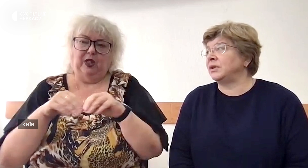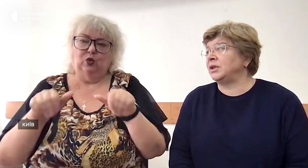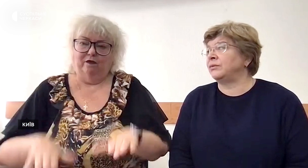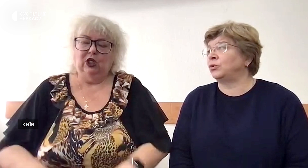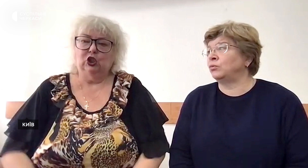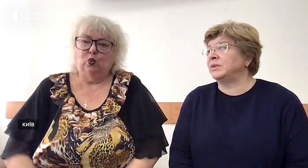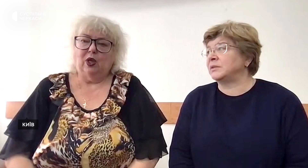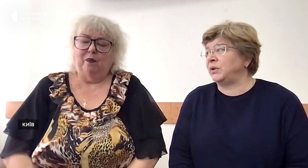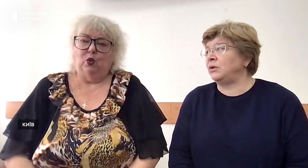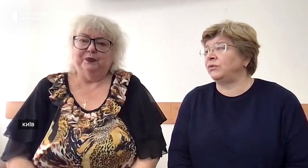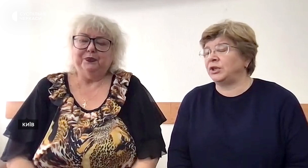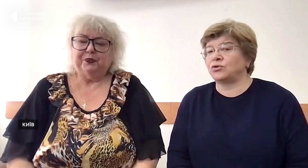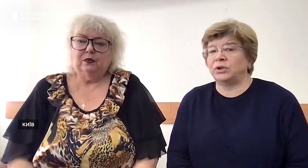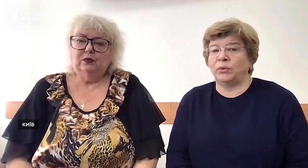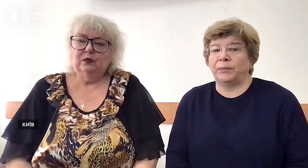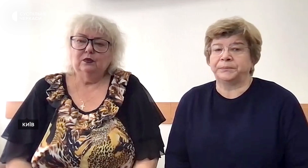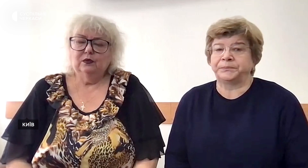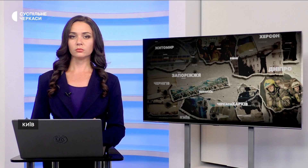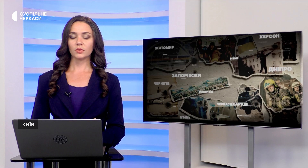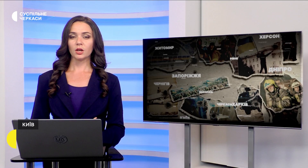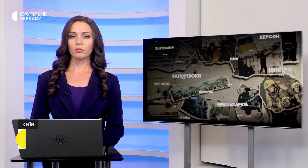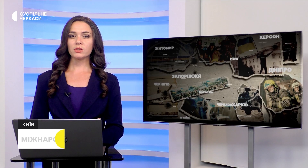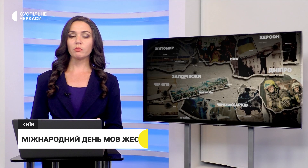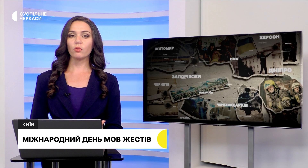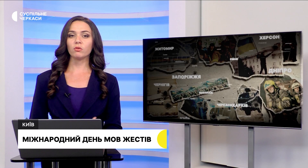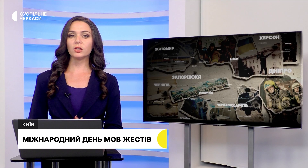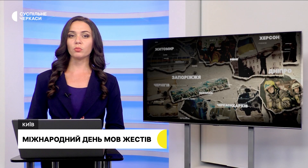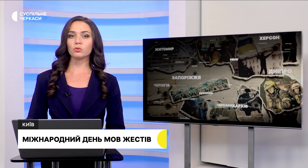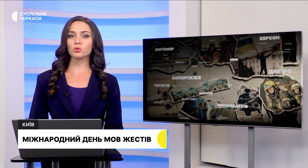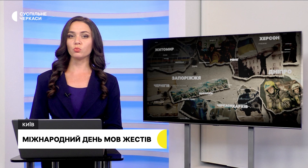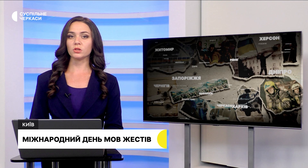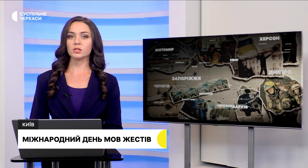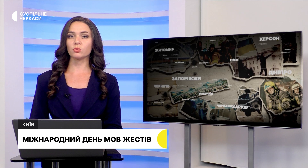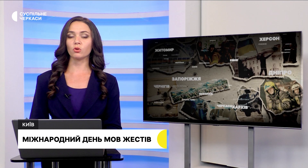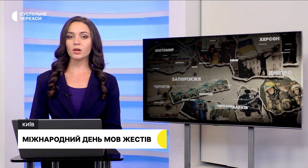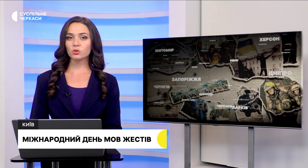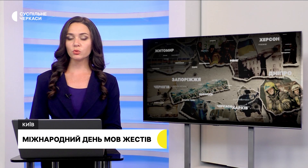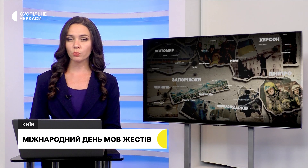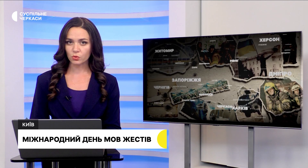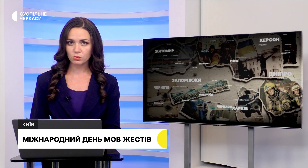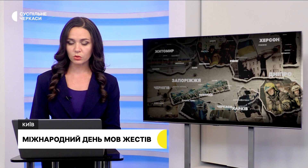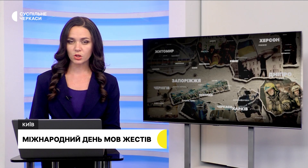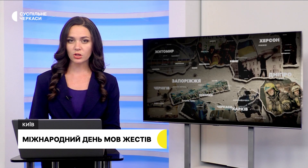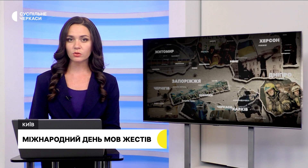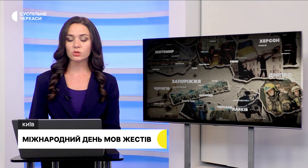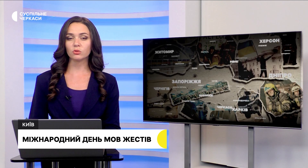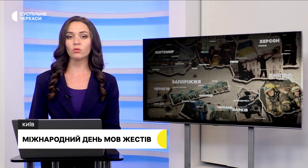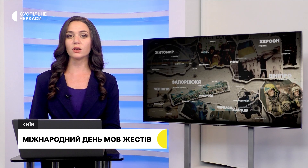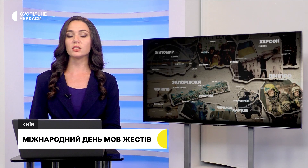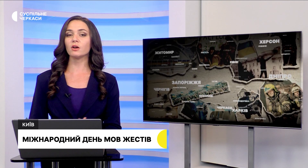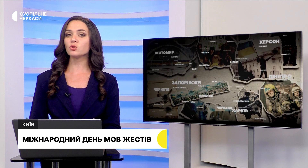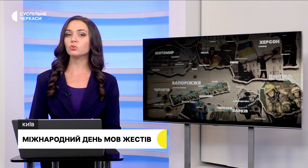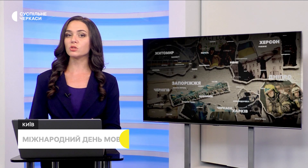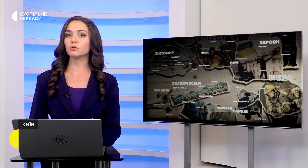і працівників. Тому ми спільно вирішуємо. Ми з вами поговорили про доступність у громадському просторі, у державних